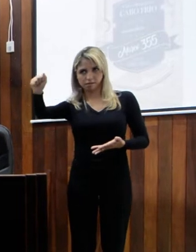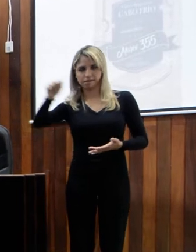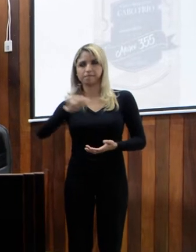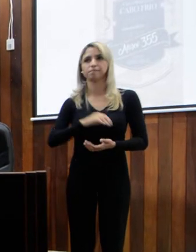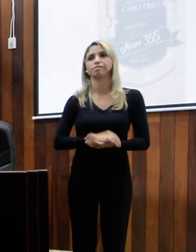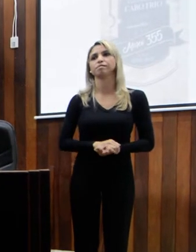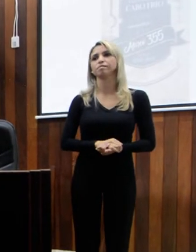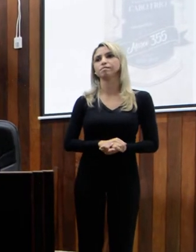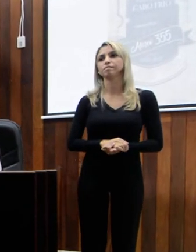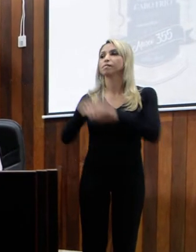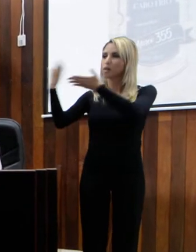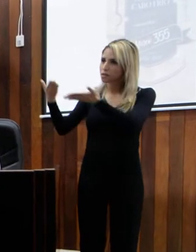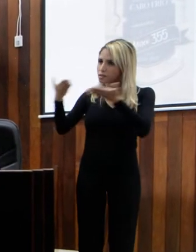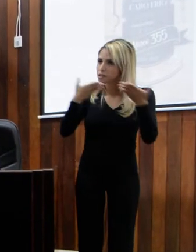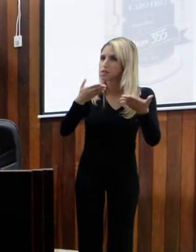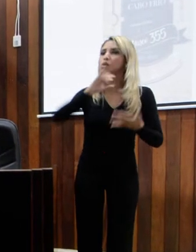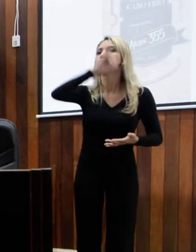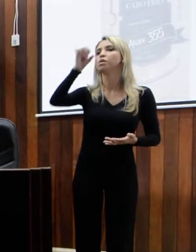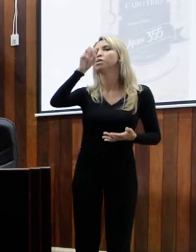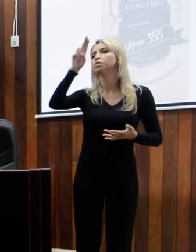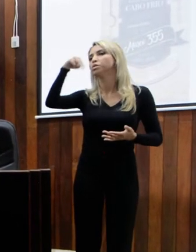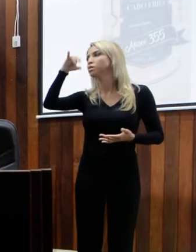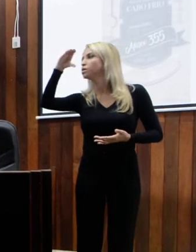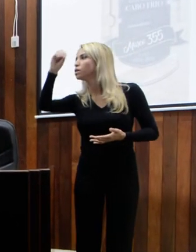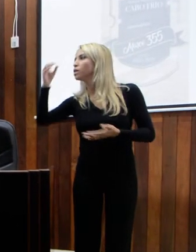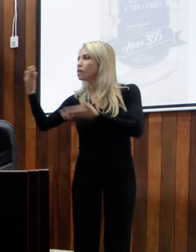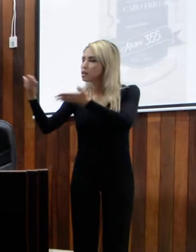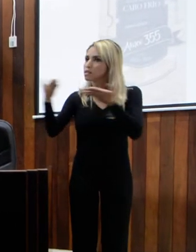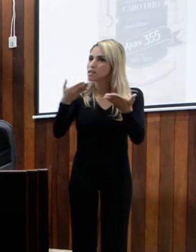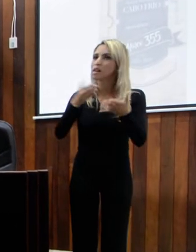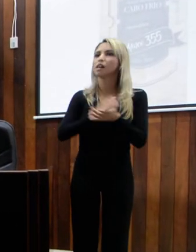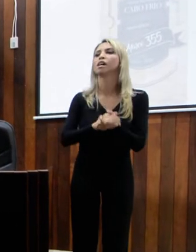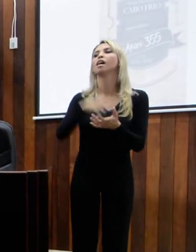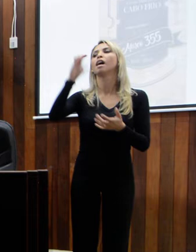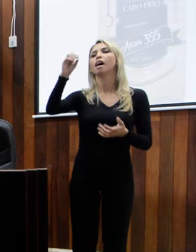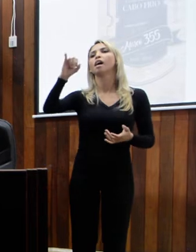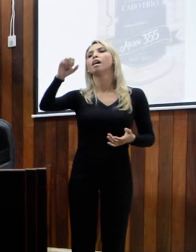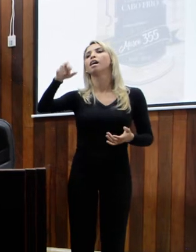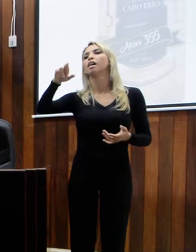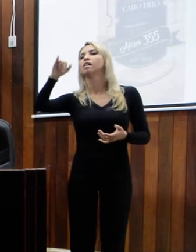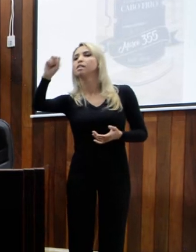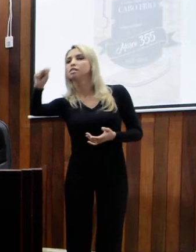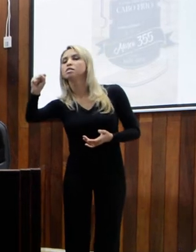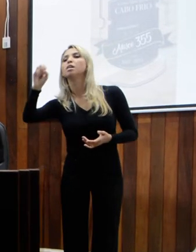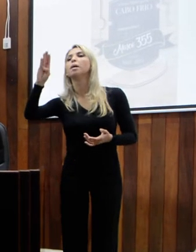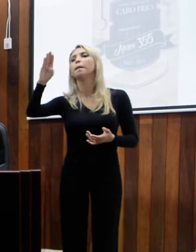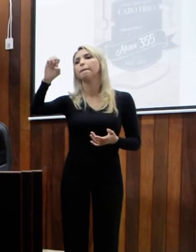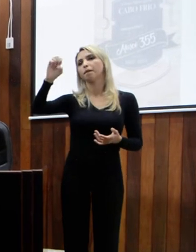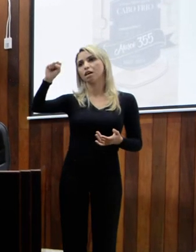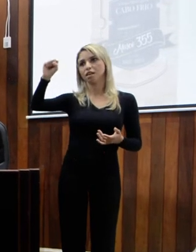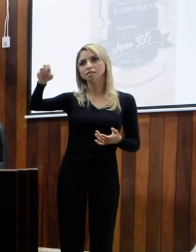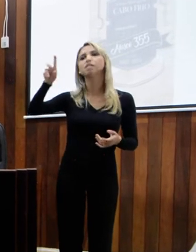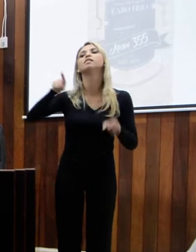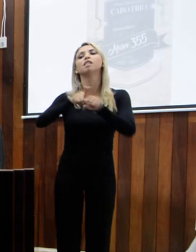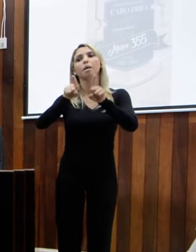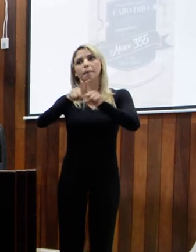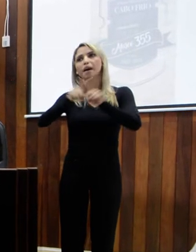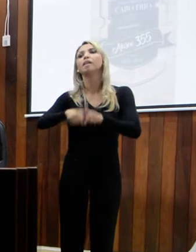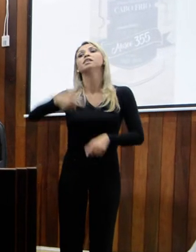já se encontra? Vem cá, Júnior. Ais Bessa estava no seu sétimo mandato, aqui na Câmara,